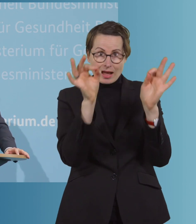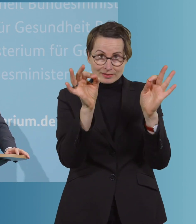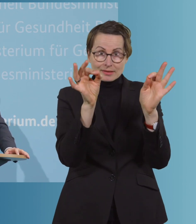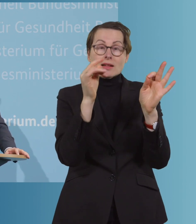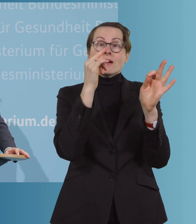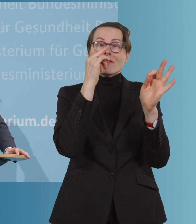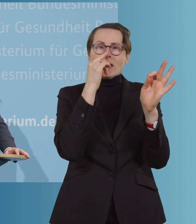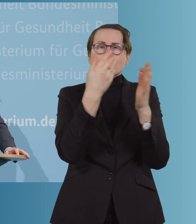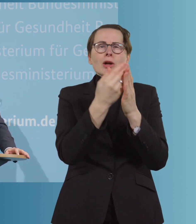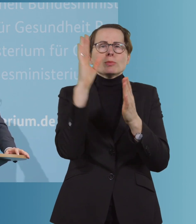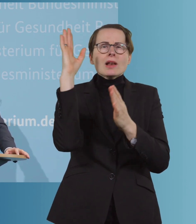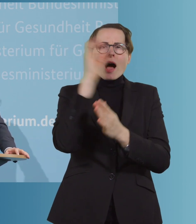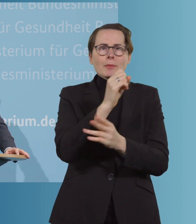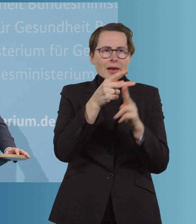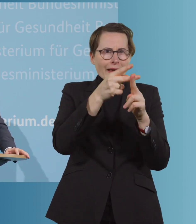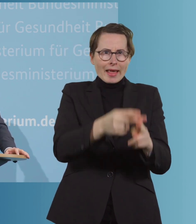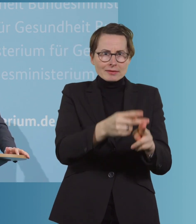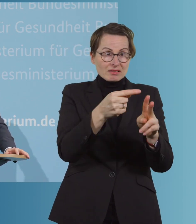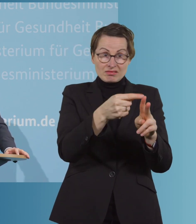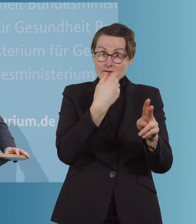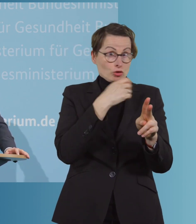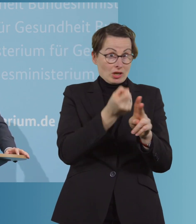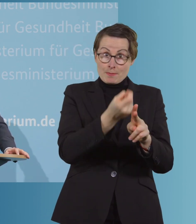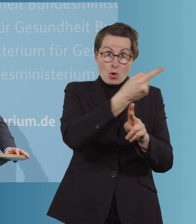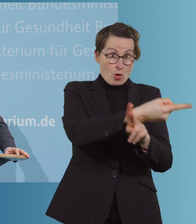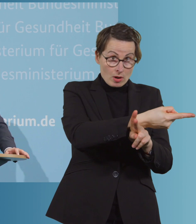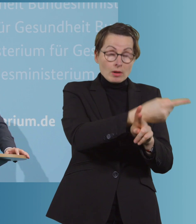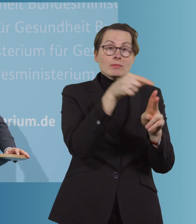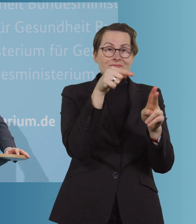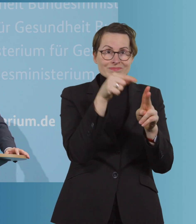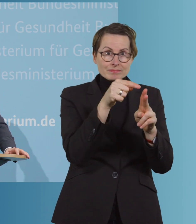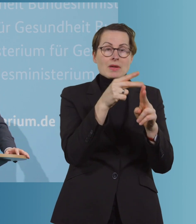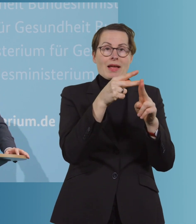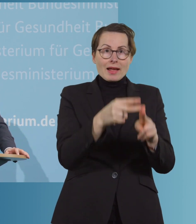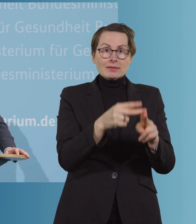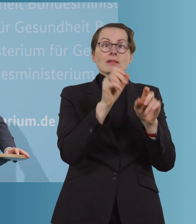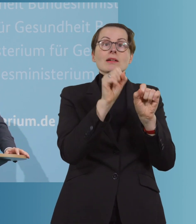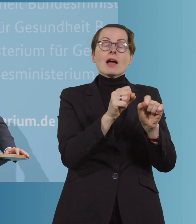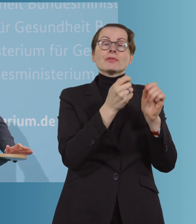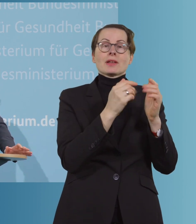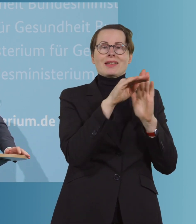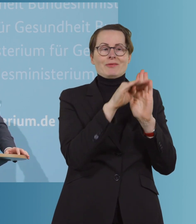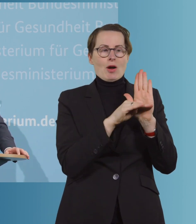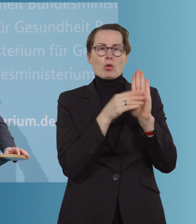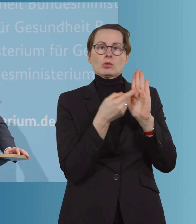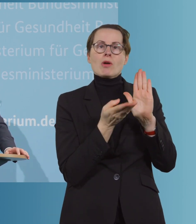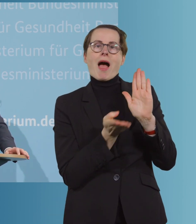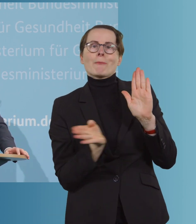Abend insbesondere vermieden werden muss oder soll, von der Impfverordnung im Einzelfall abgewichen werden. Die Situation ist ja die, dass abends,